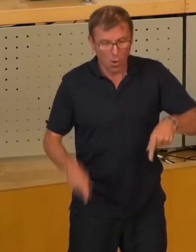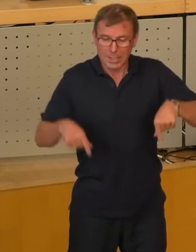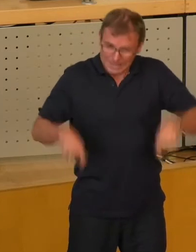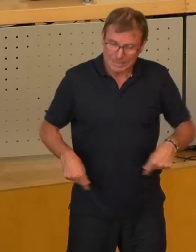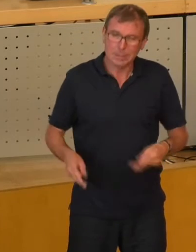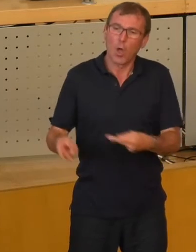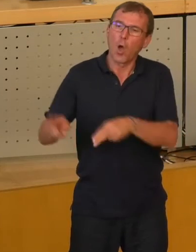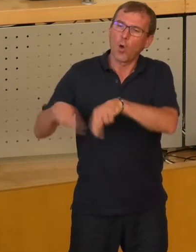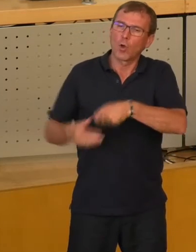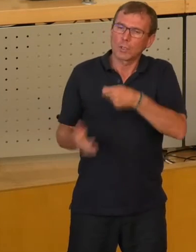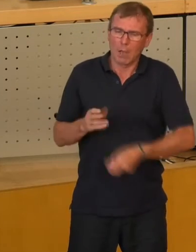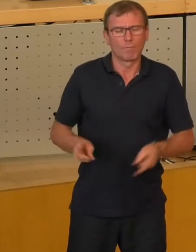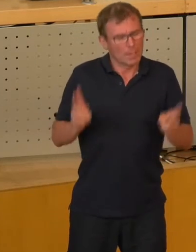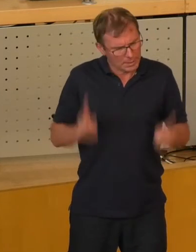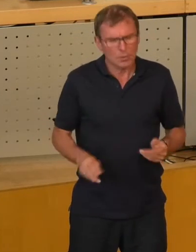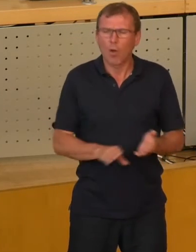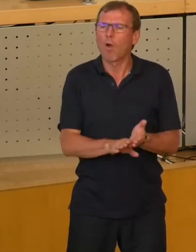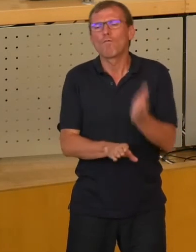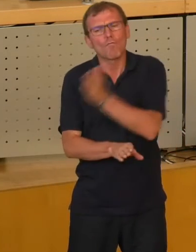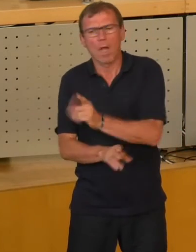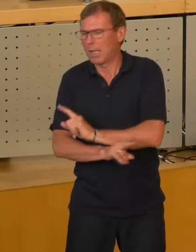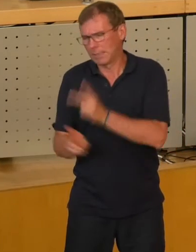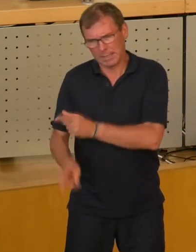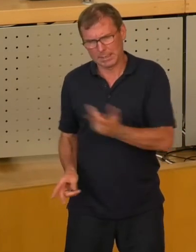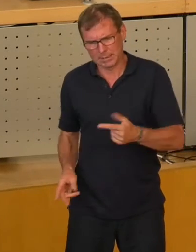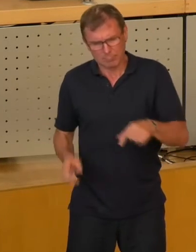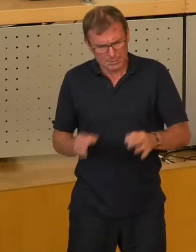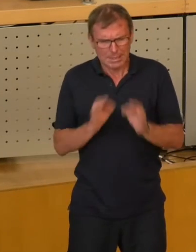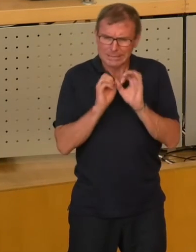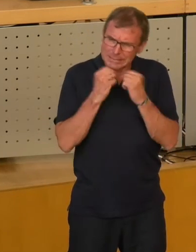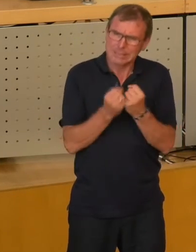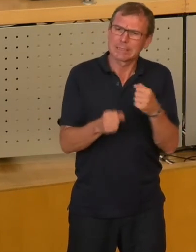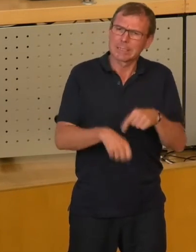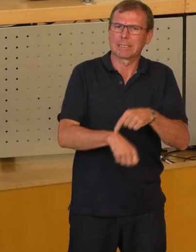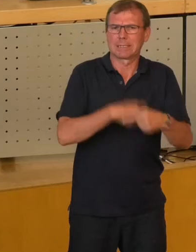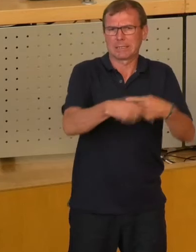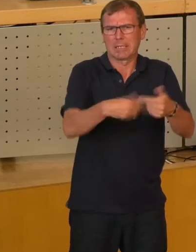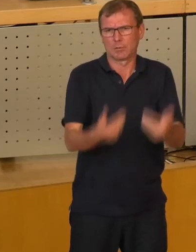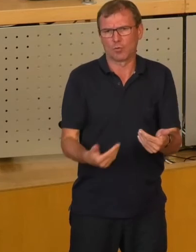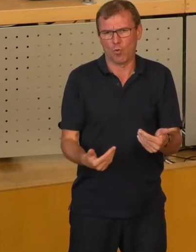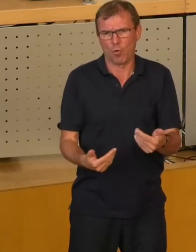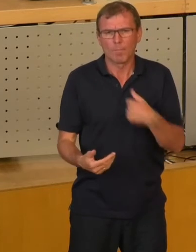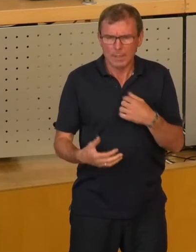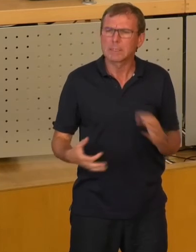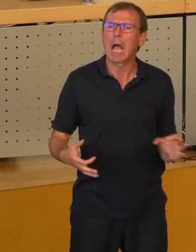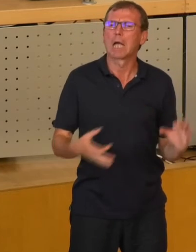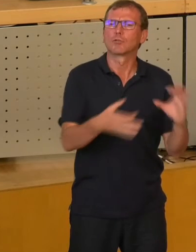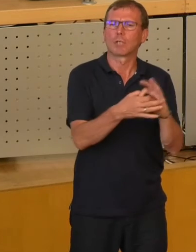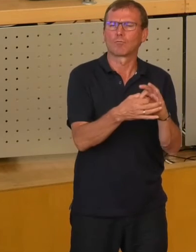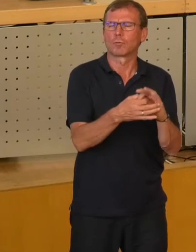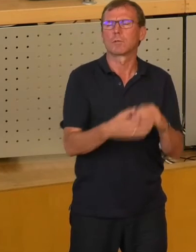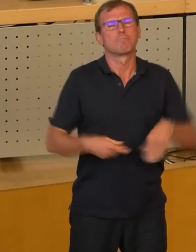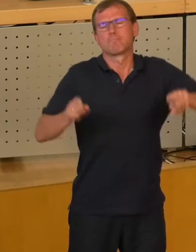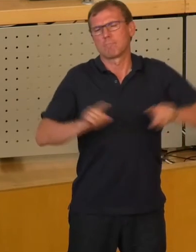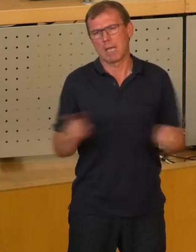richtig. Er war früher aber nicht richtig. Es ist einfach der konkreten Situation geschuldet, dass wir vor einem Zusammenschluss stehen und nicht anders.